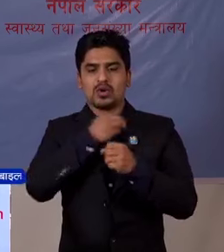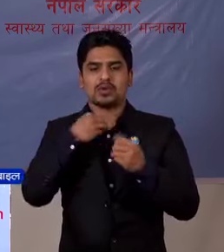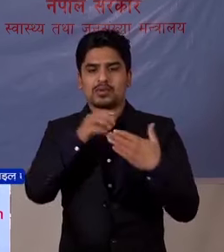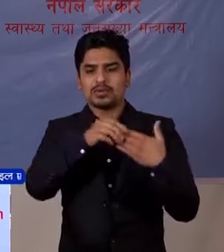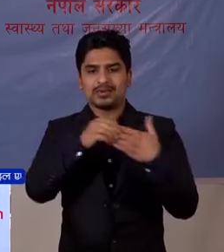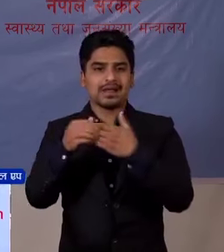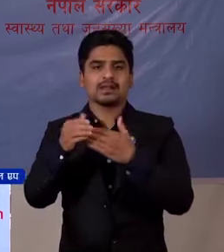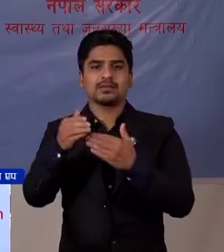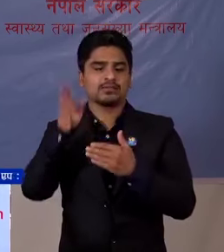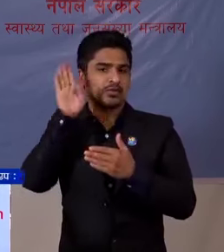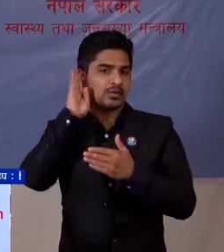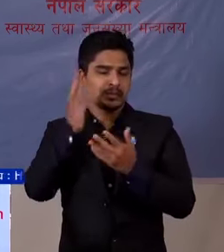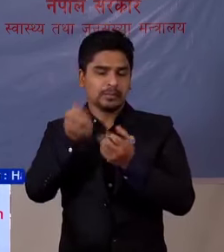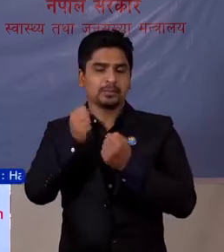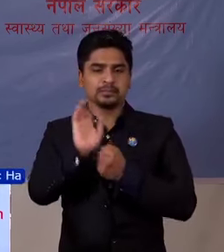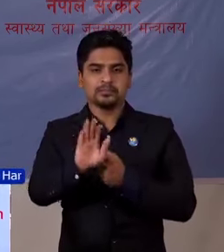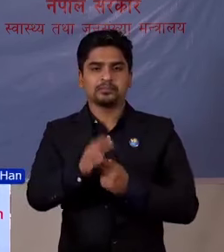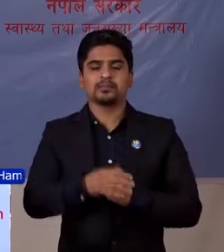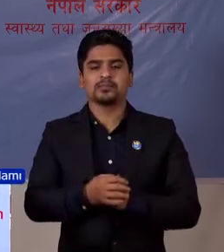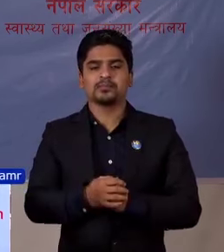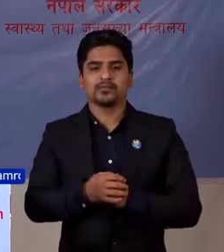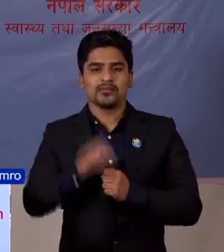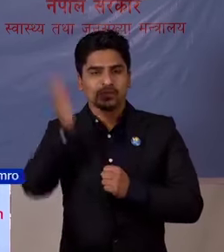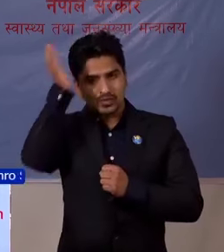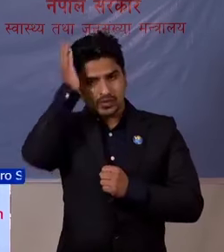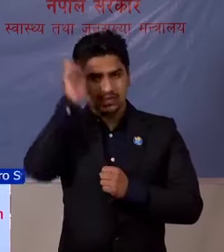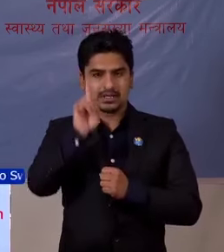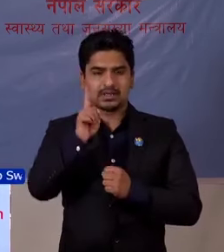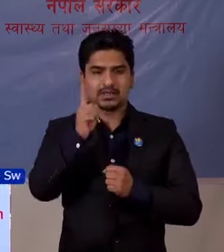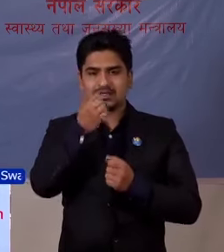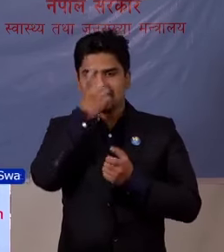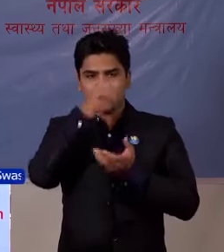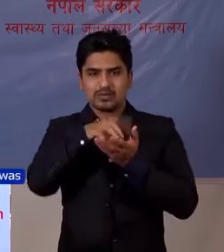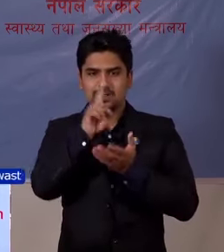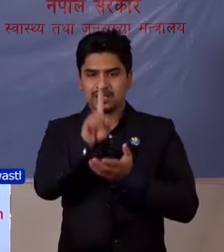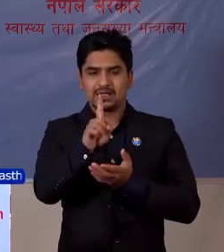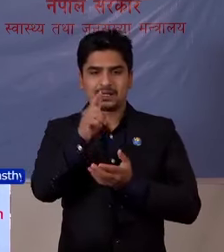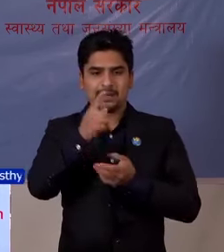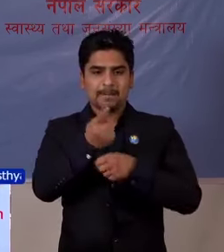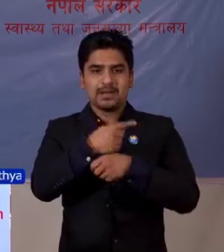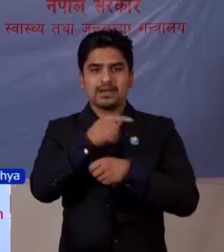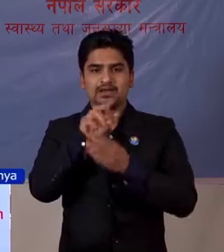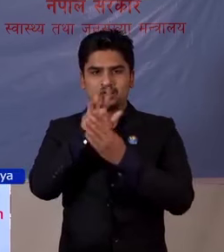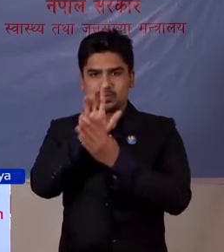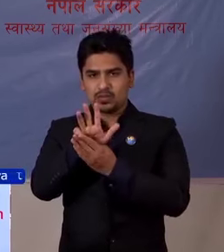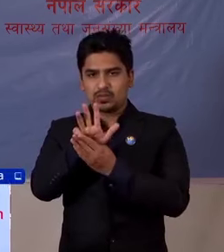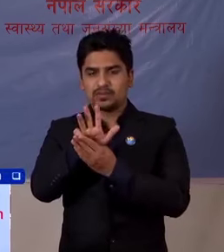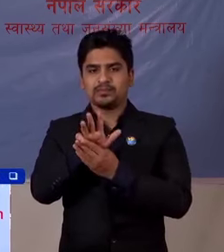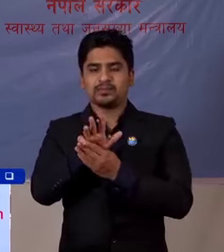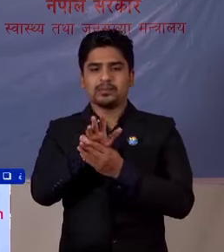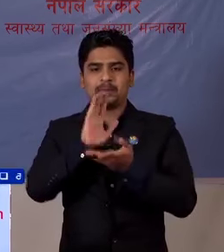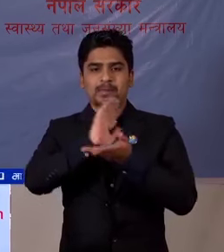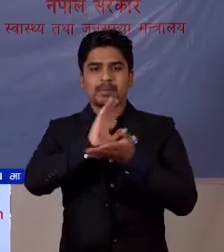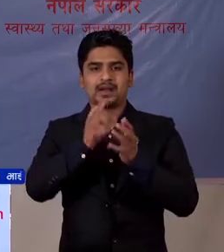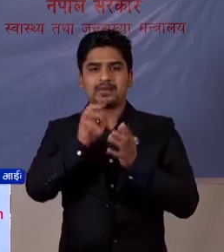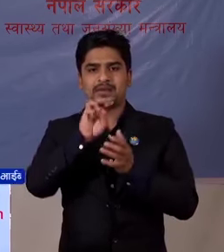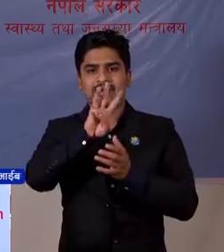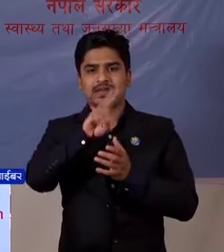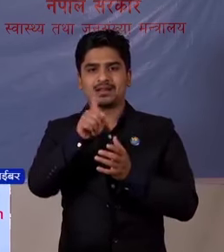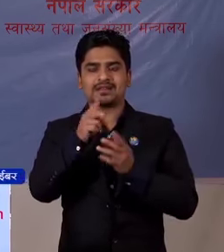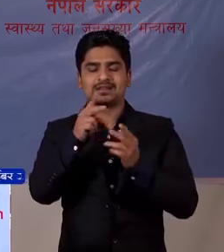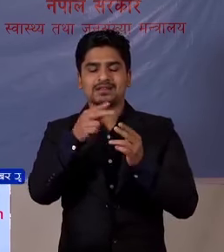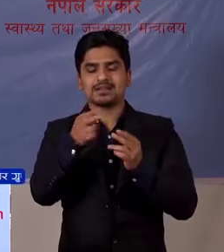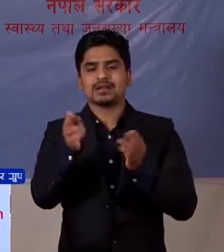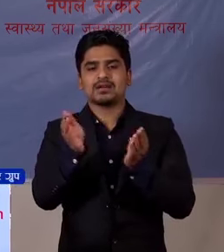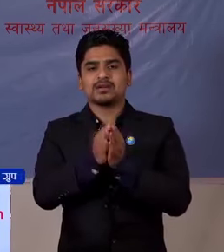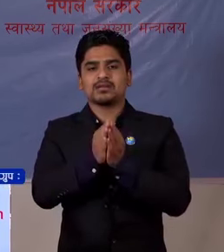मा लिया दे गरेको खबर आमिलाई प्राप्त बहेको छा दनगडी में एक जाना भरतपुर में एक जाना बीर गंजबा नौ जाना र विराटनागर में 31 जाना